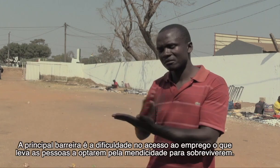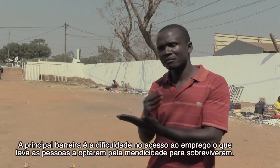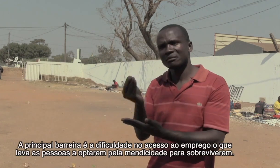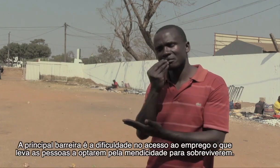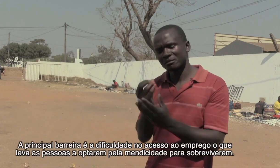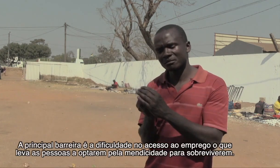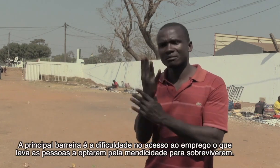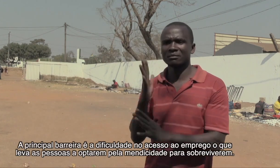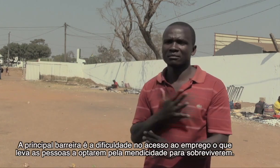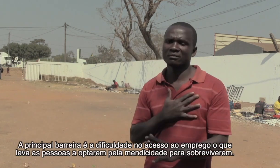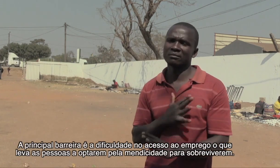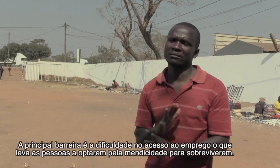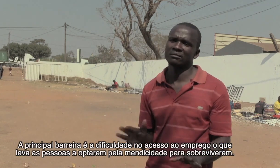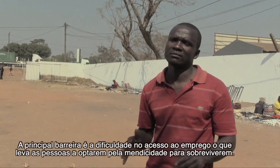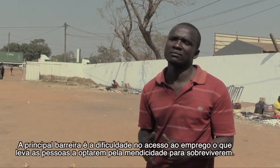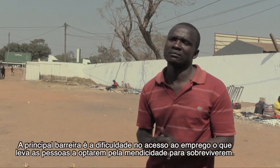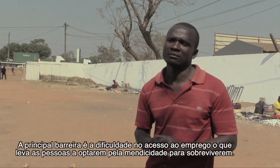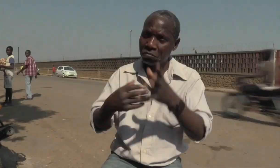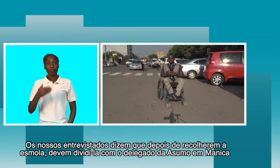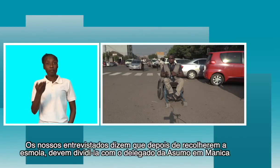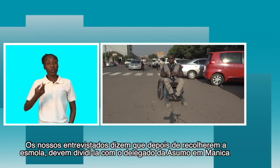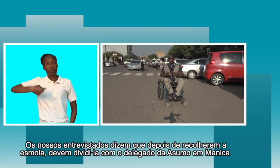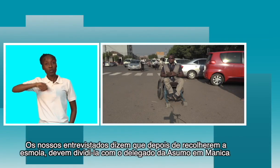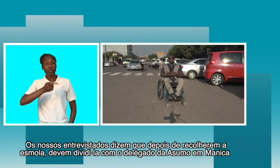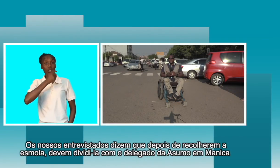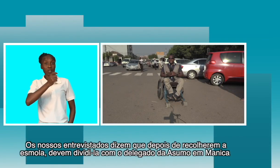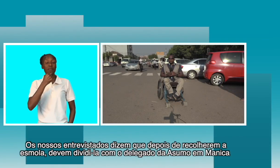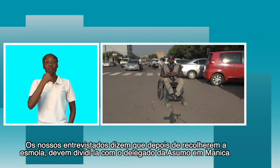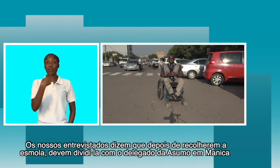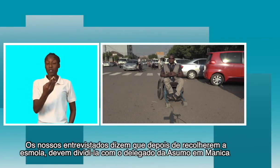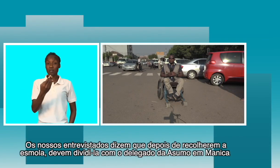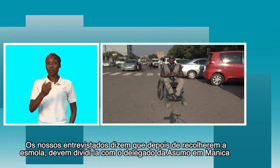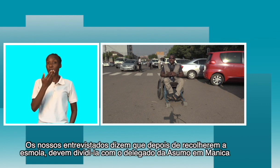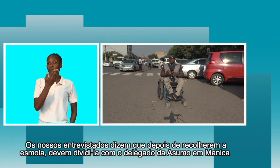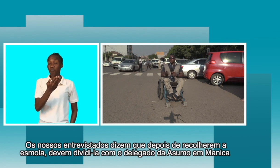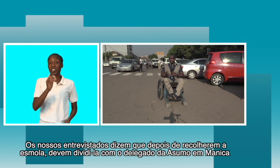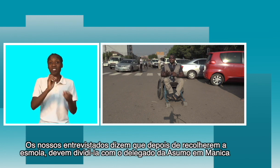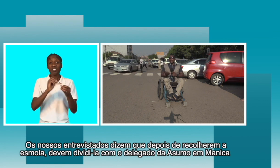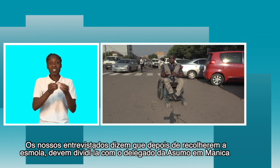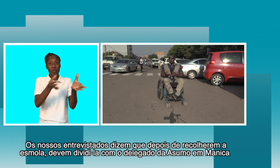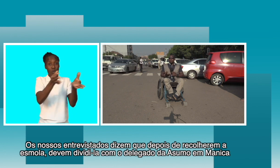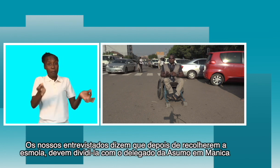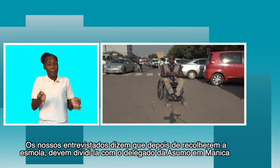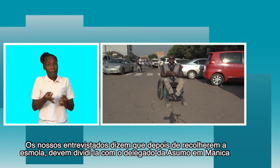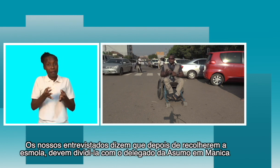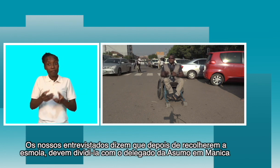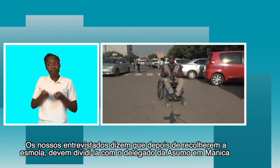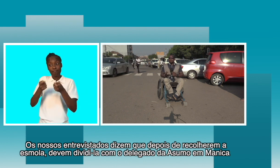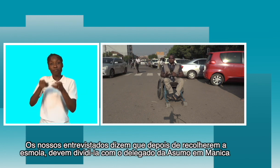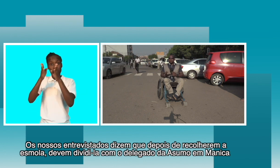esmola para poder sobreviver. Os nossos entrevistados dizem que ao ser dado um papel, seja pessoas